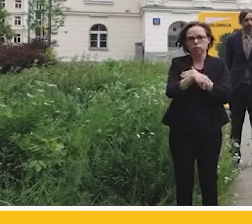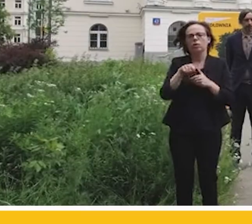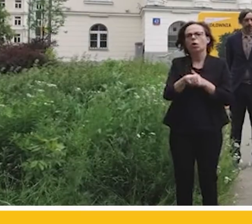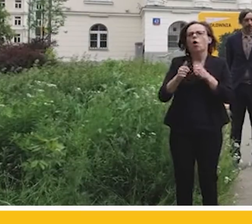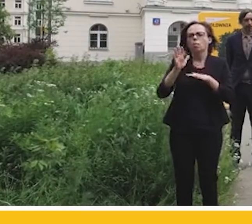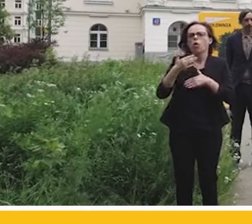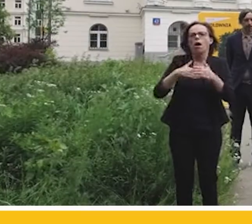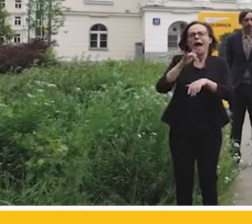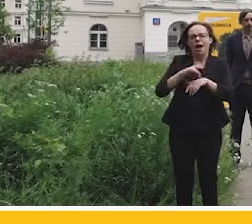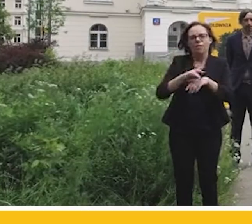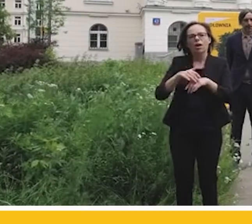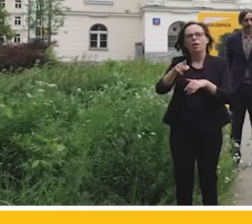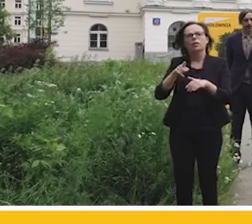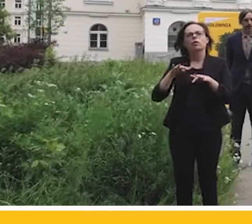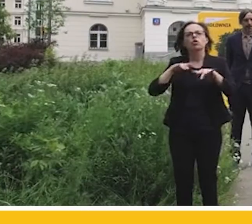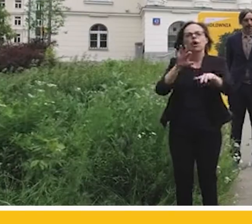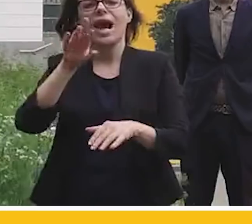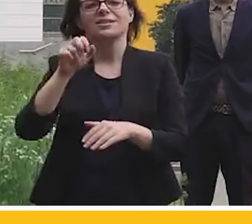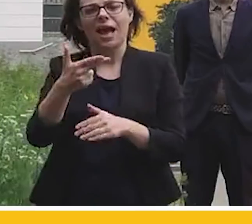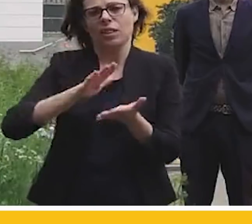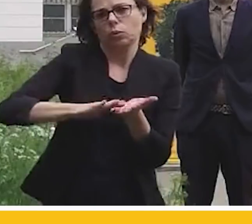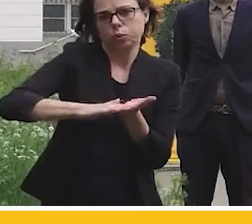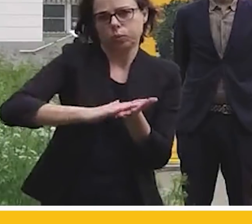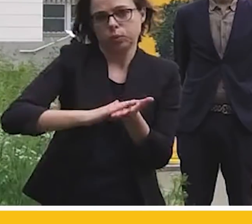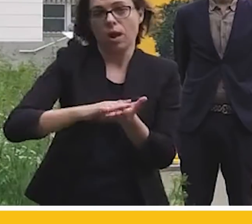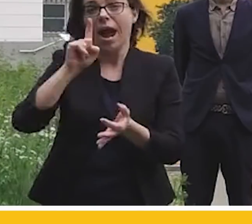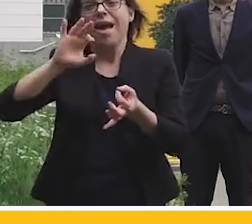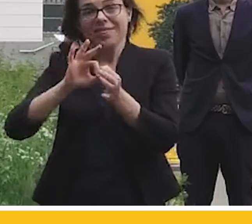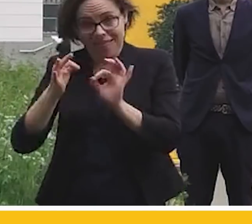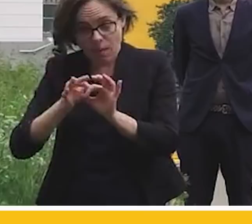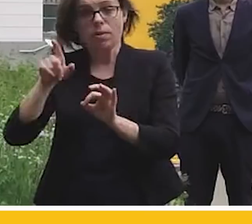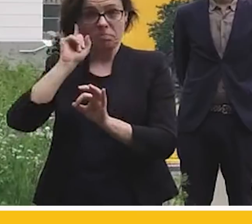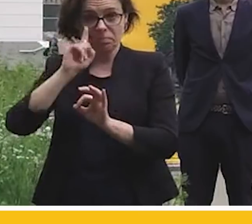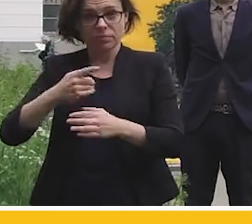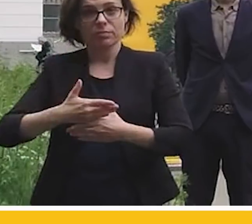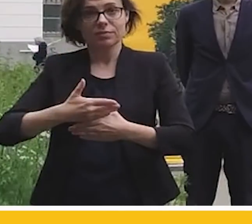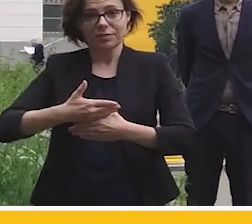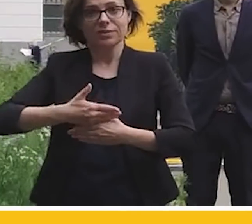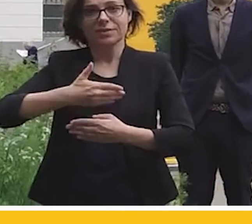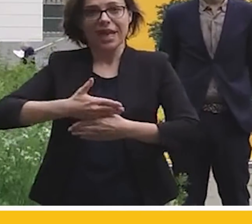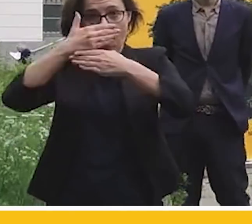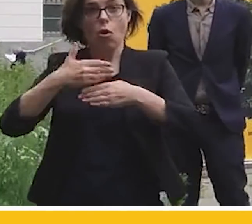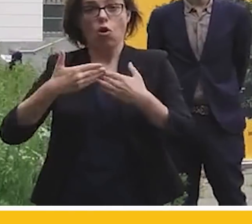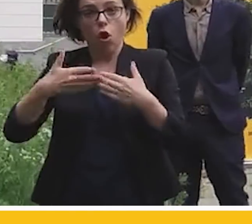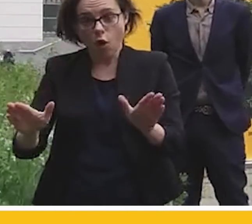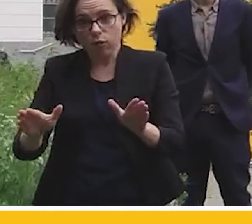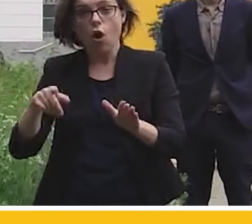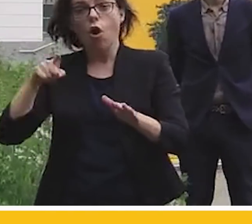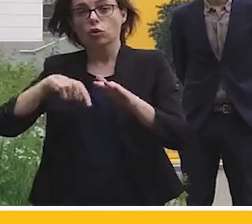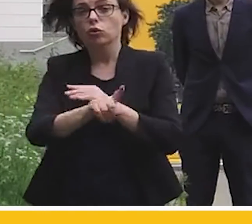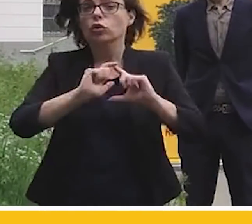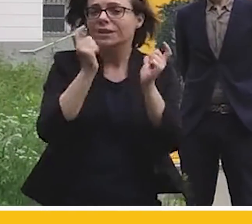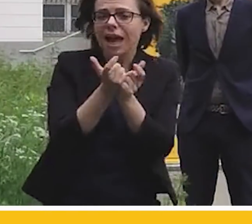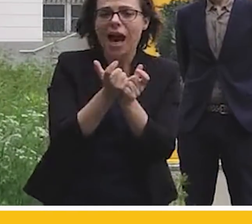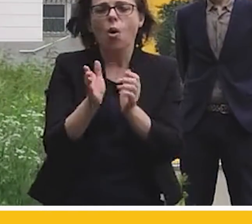korytosanu. Ten spust wody zabiłby cały narybek żyjących w tym zbiorniku, mimo